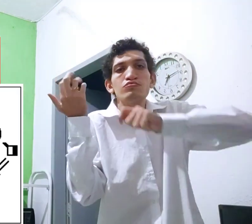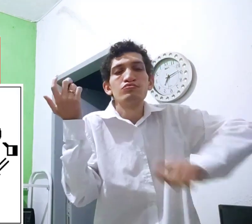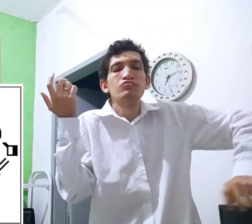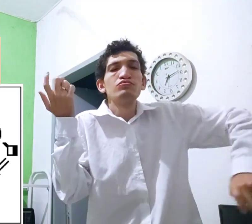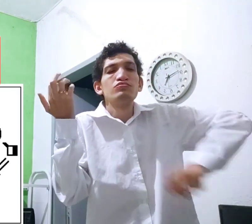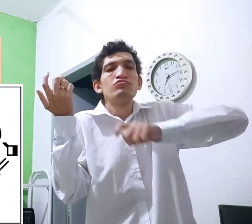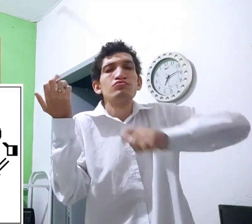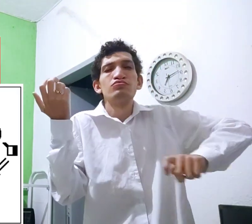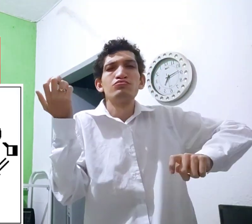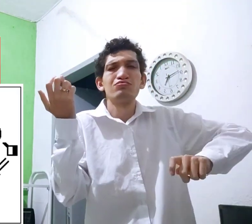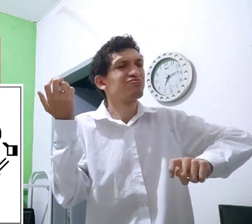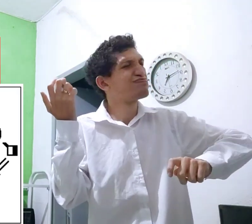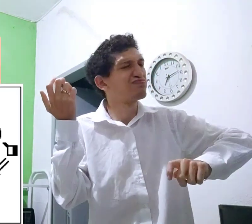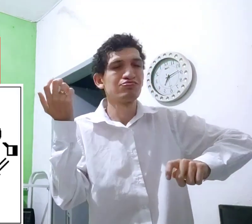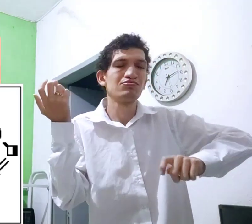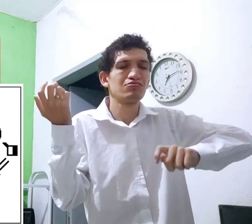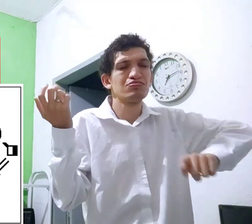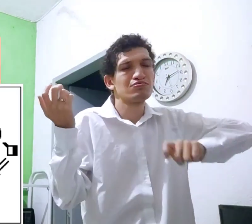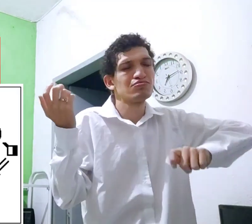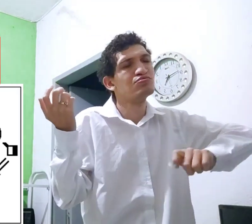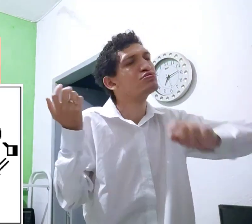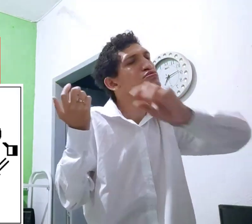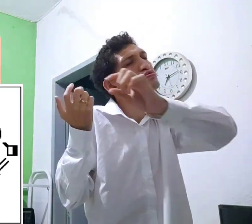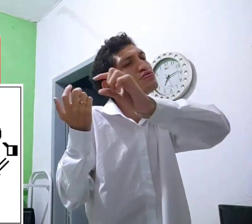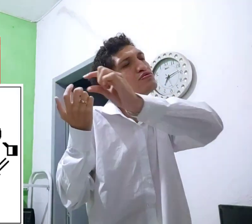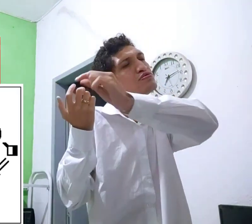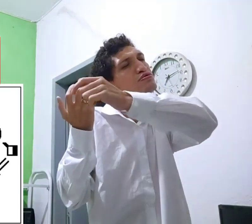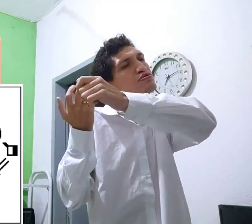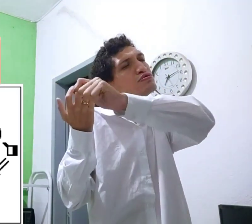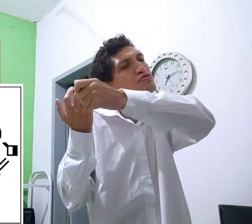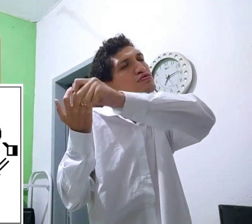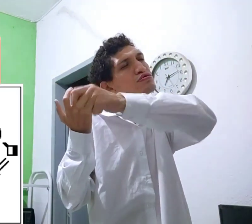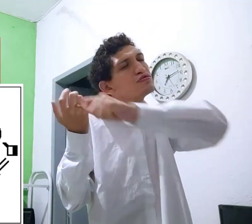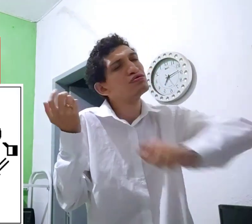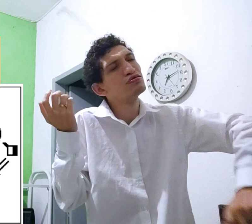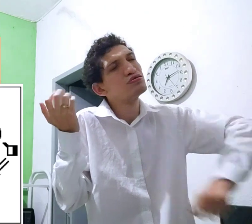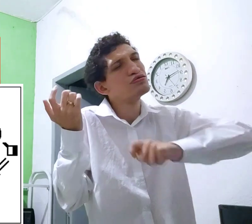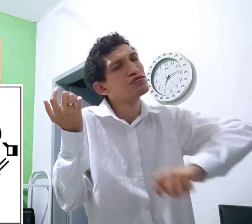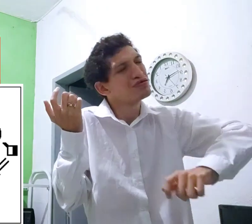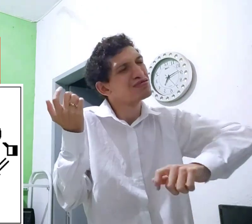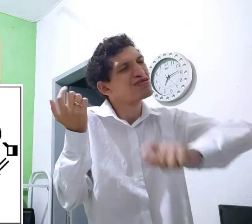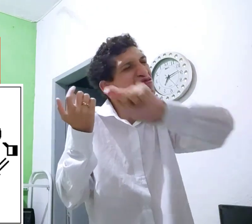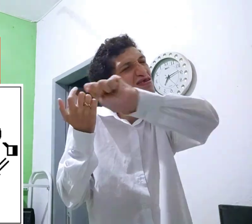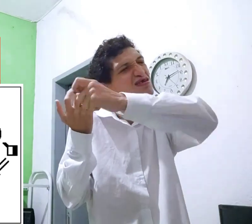o homem tá tocando violão, que aí também tá estranho, mas ele vai lá e apina o violão.